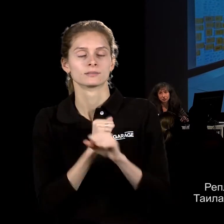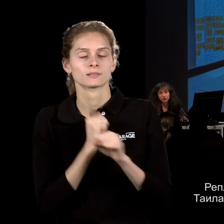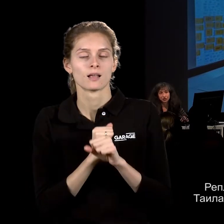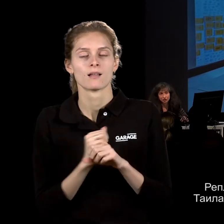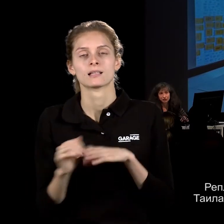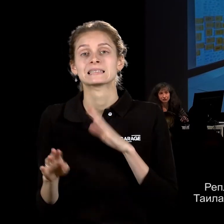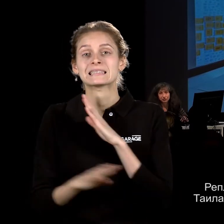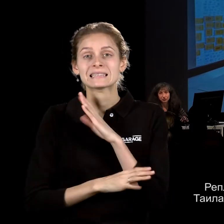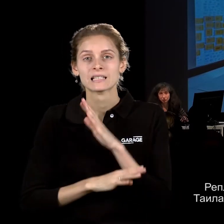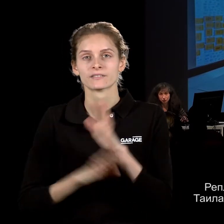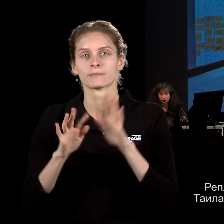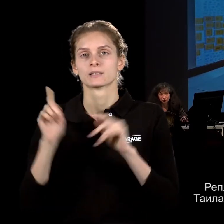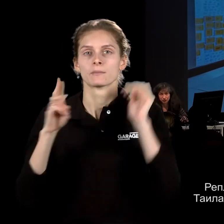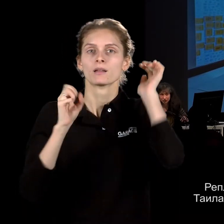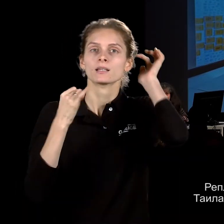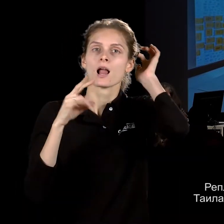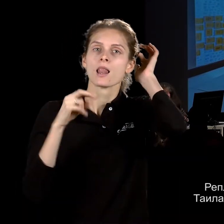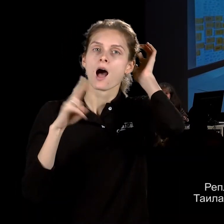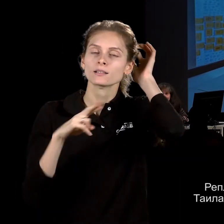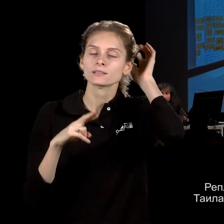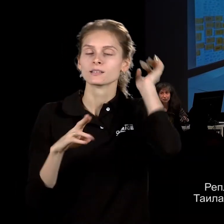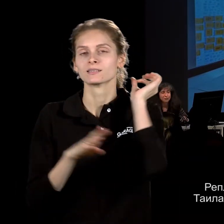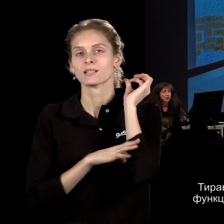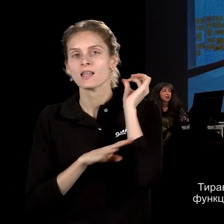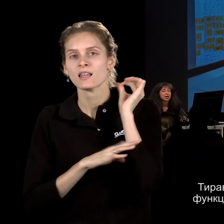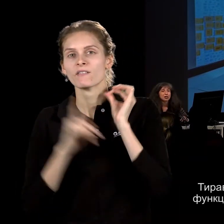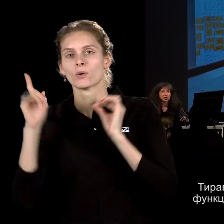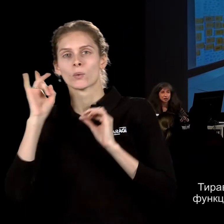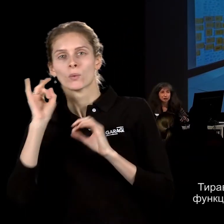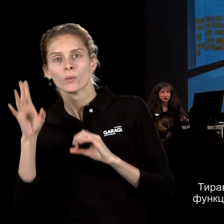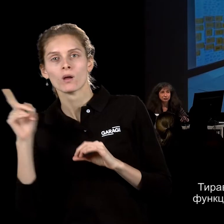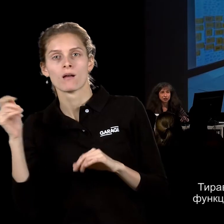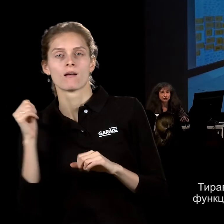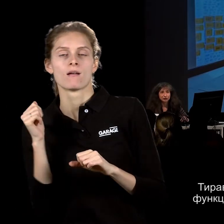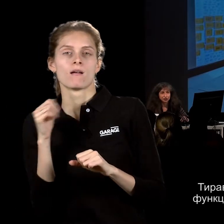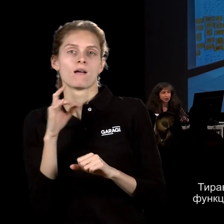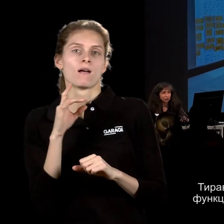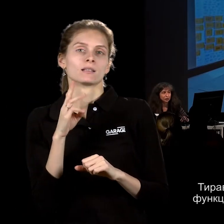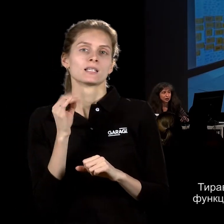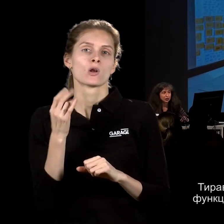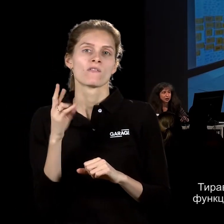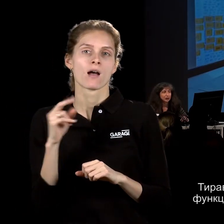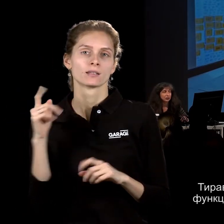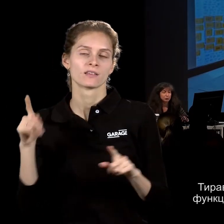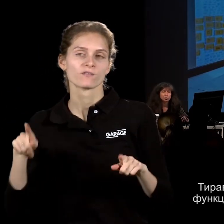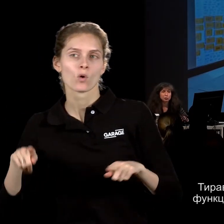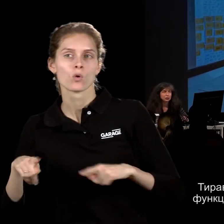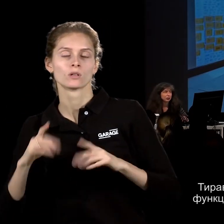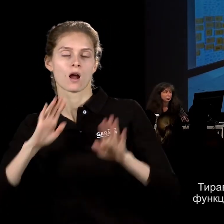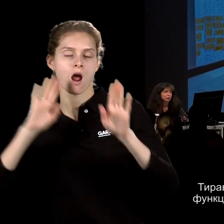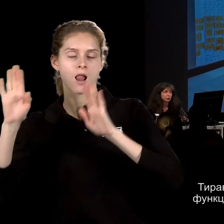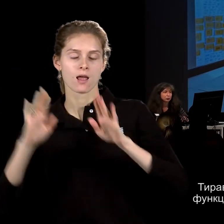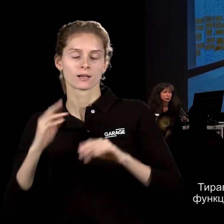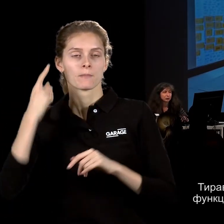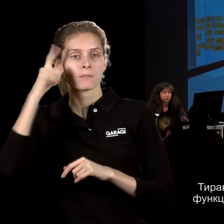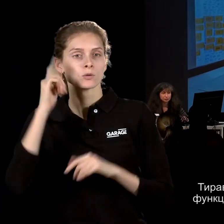сделанного в Таиланде, традиционными тайландскими ремесленниками, рекретирование воссоздаёт в галерее и придумывает